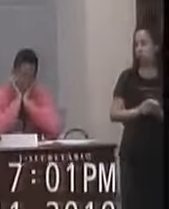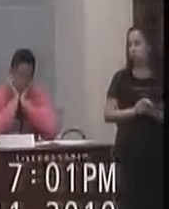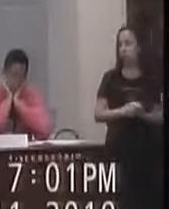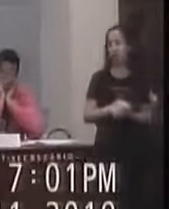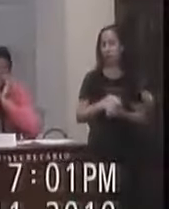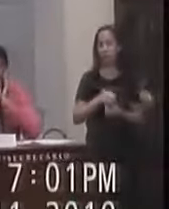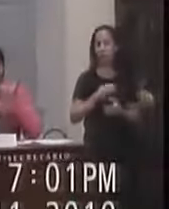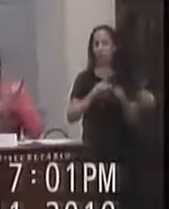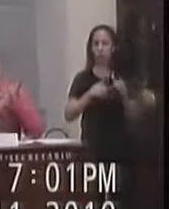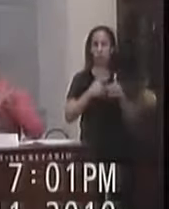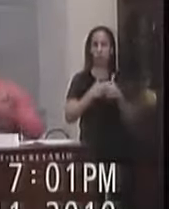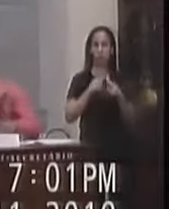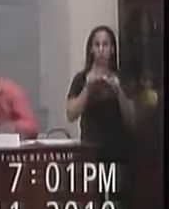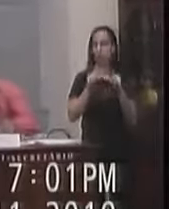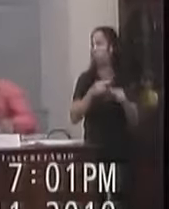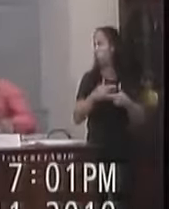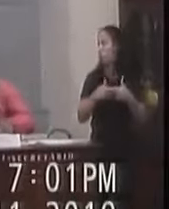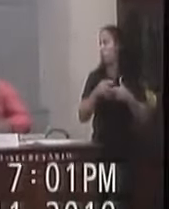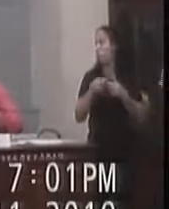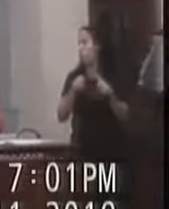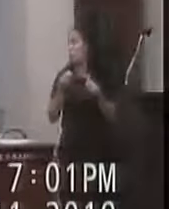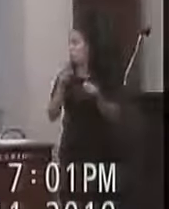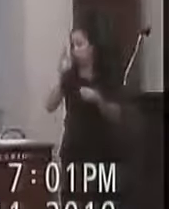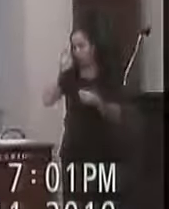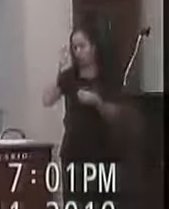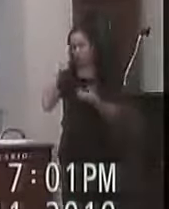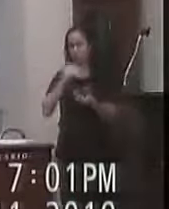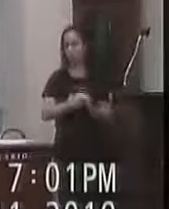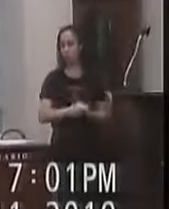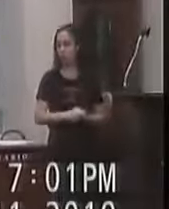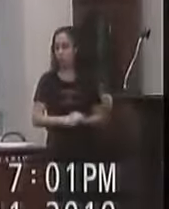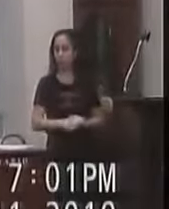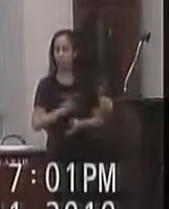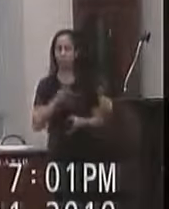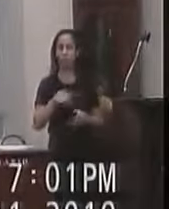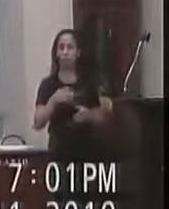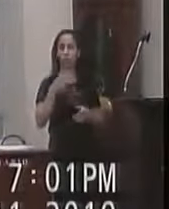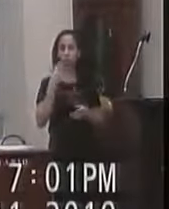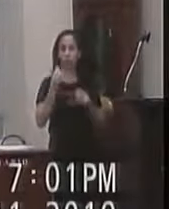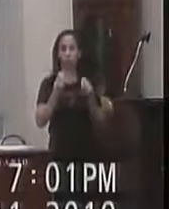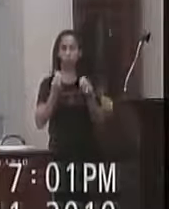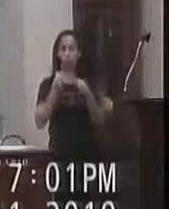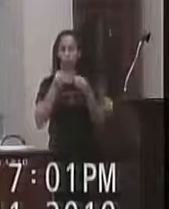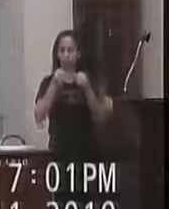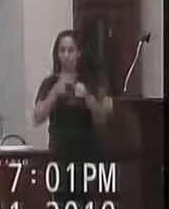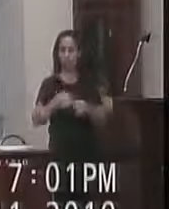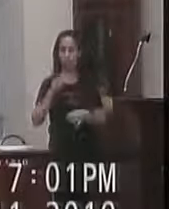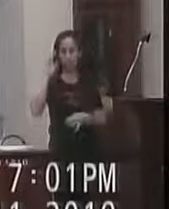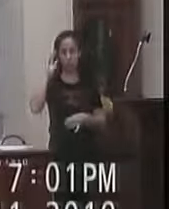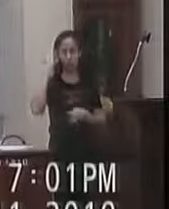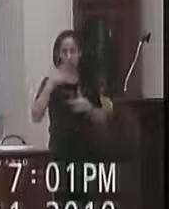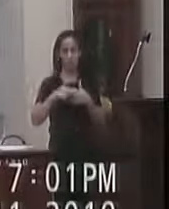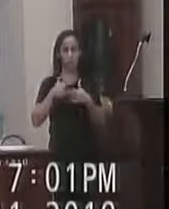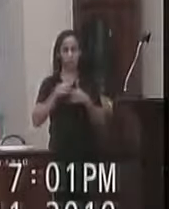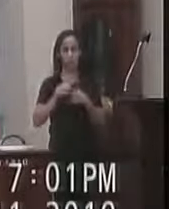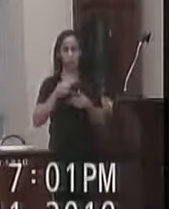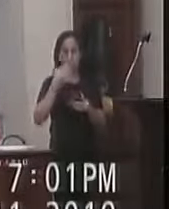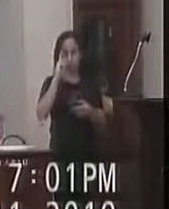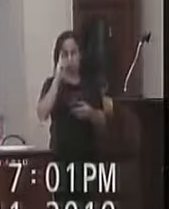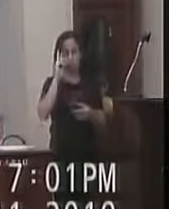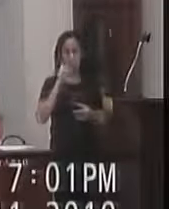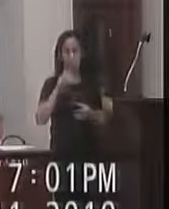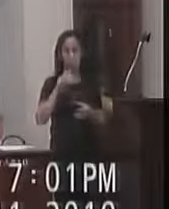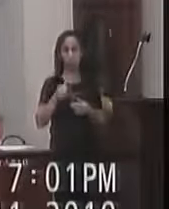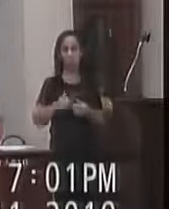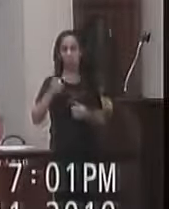Pequenos Problemas Que tem Como ser Resolvido Desatar Esse nó Resolver Esse problema Que eu tenho Certeza Que ele vai Alavancar Muito